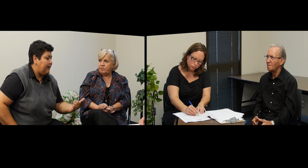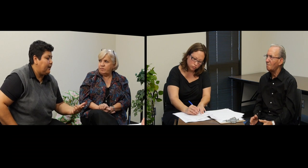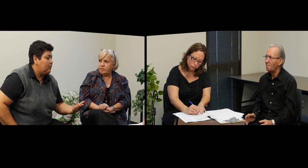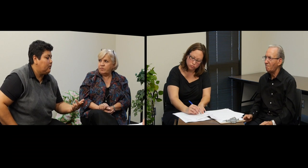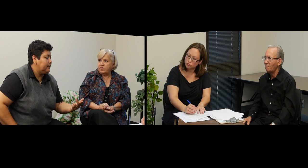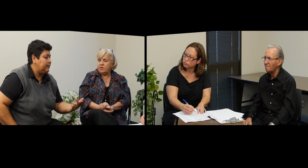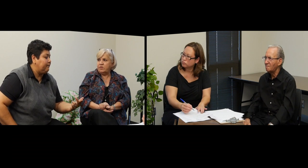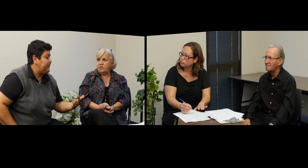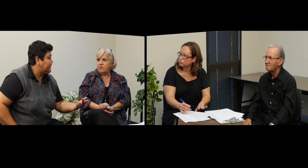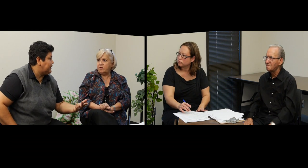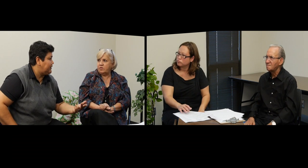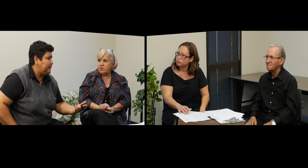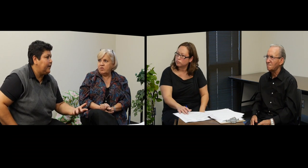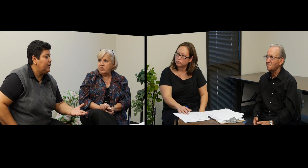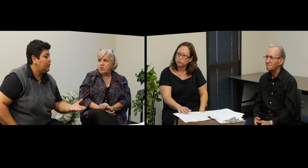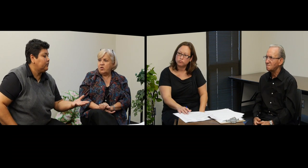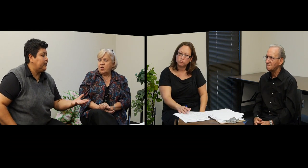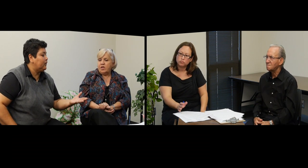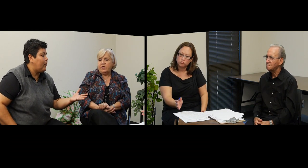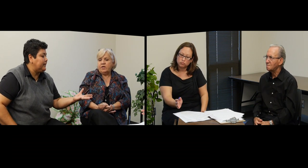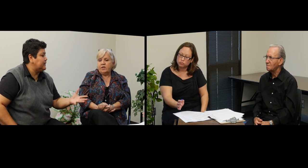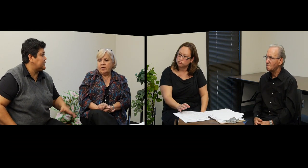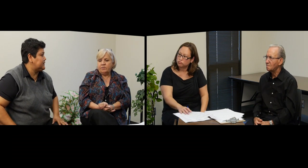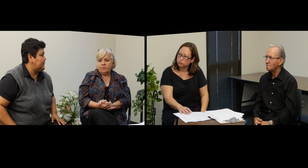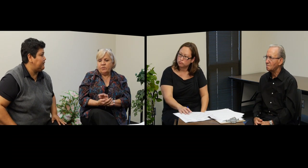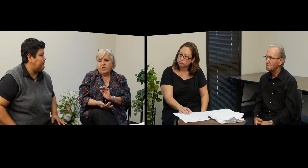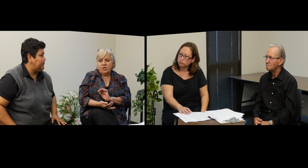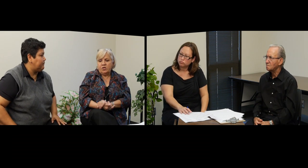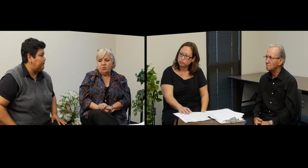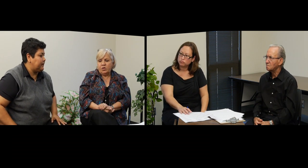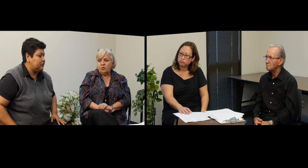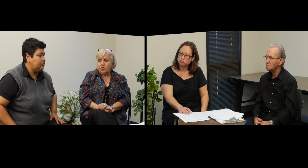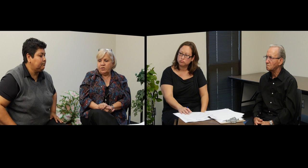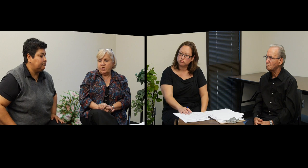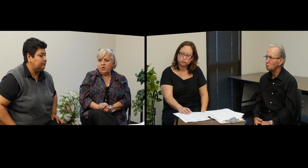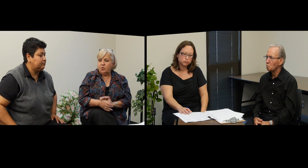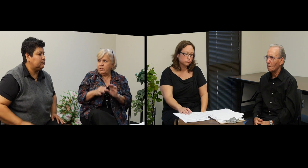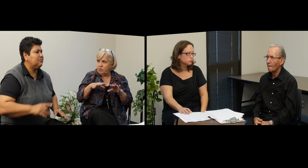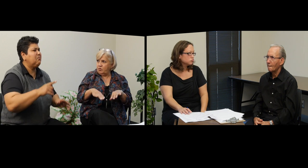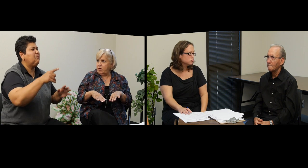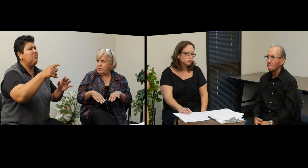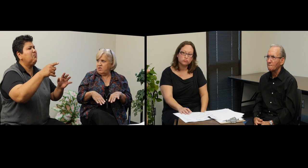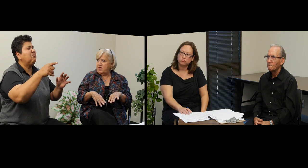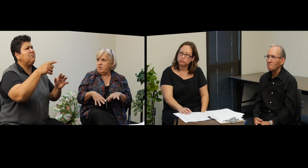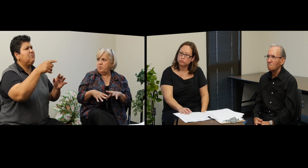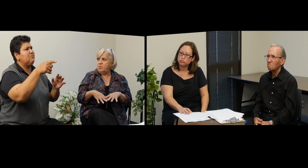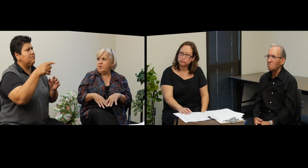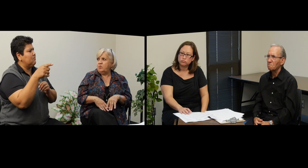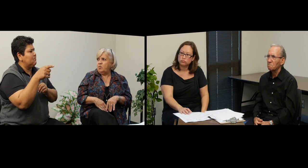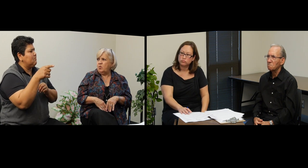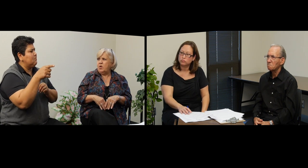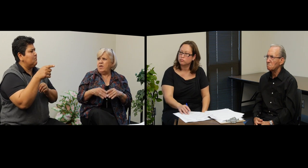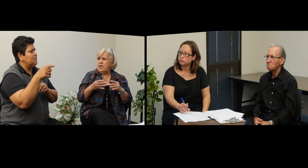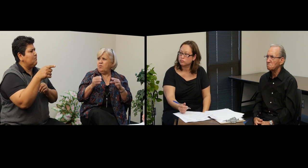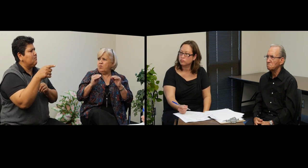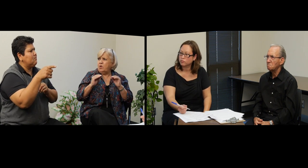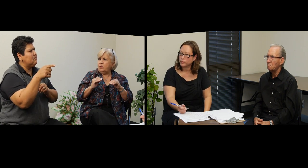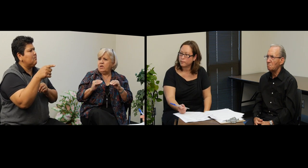banco, este, en invierte dinero, tiene cuentas, este, de inversión. Es lo que tiene es cuenta corriente, pero, una cuenta